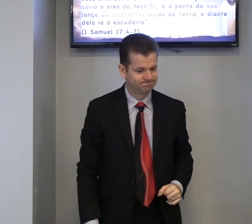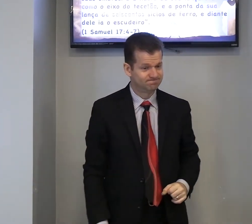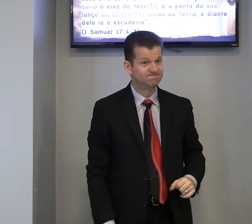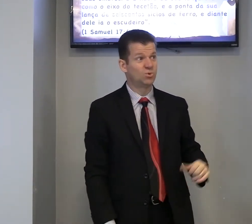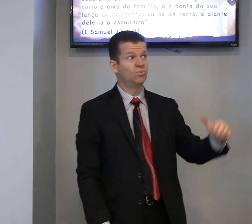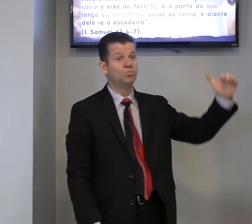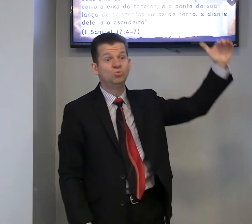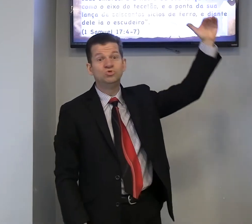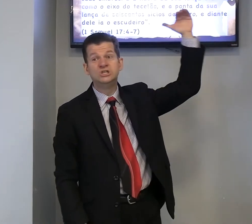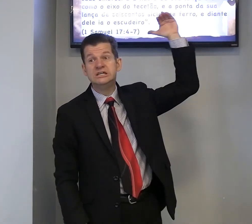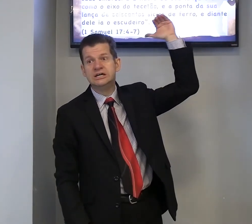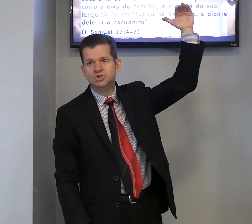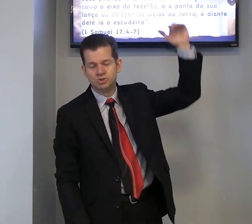Um gigante,